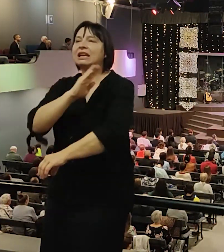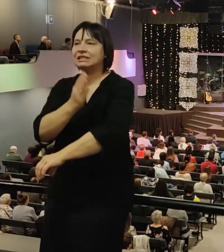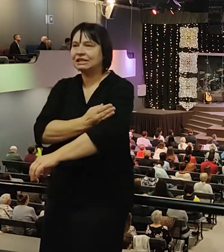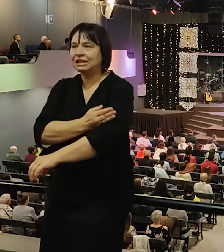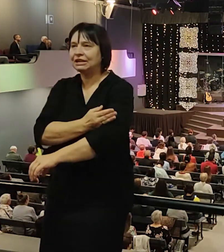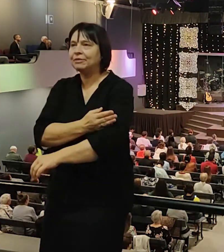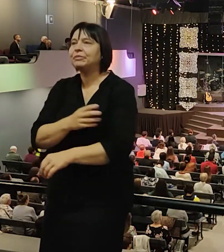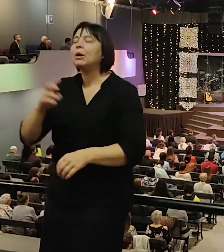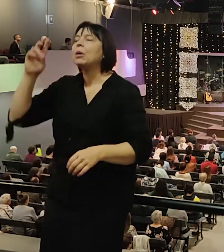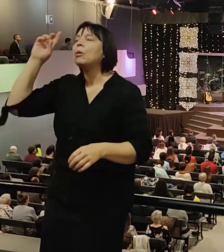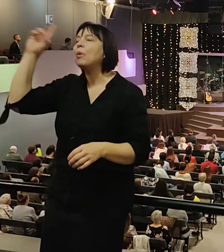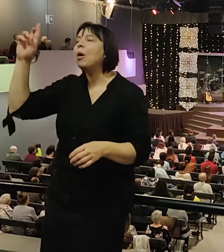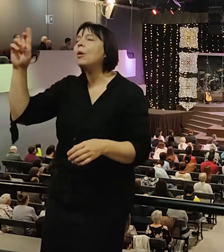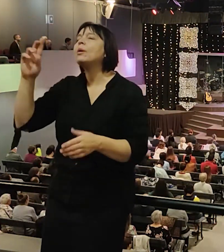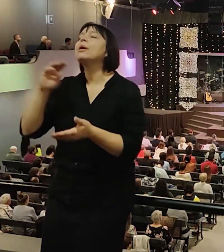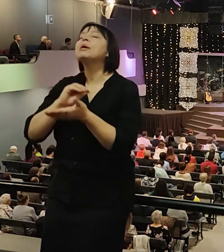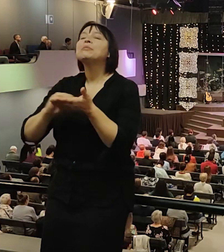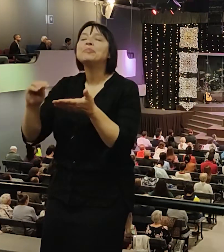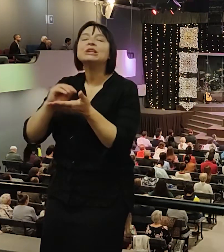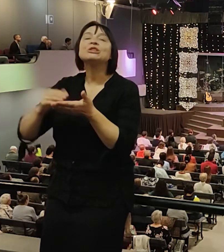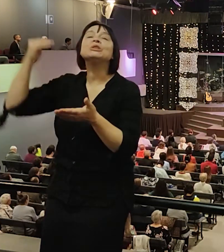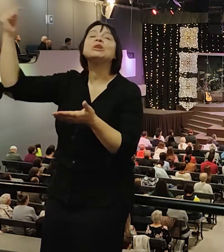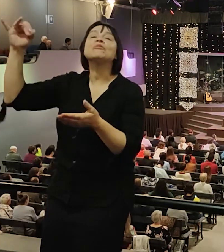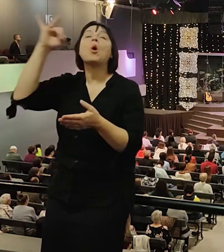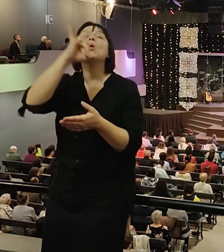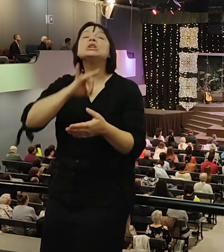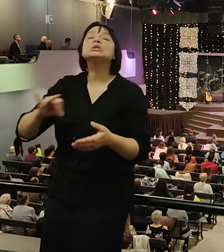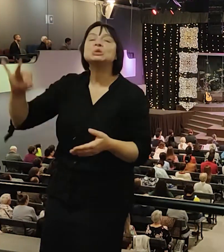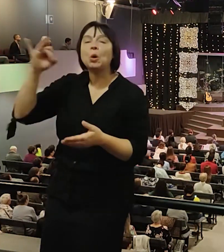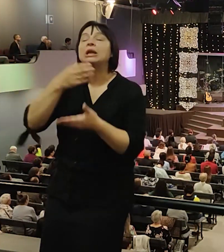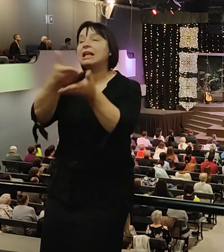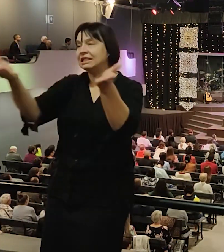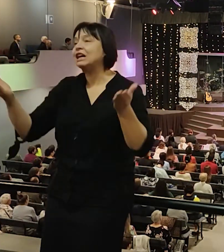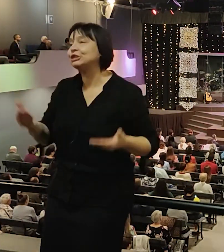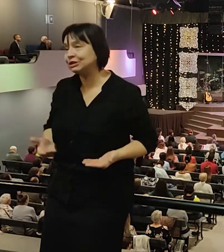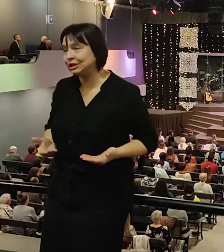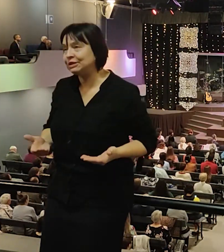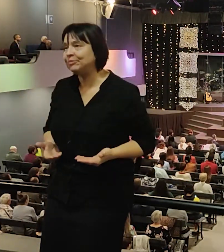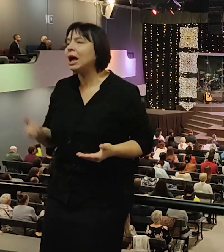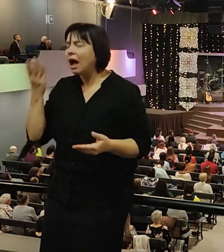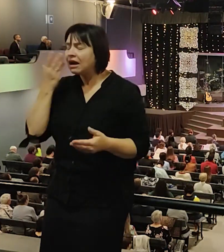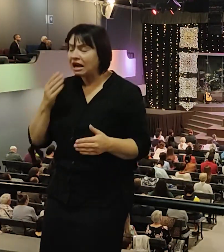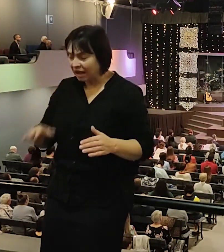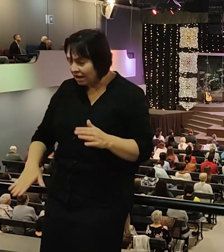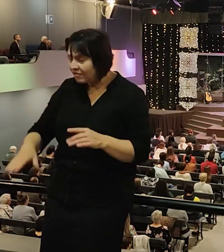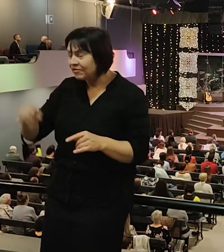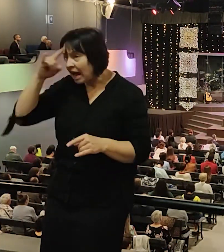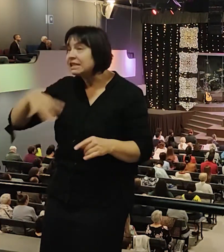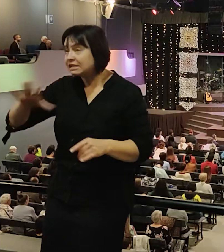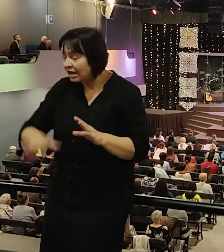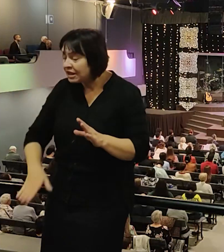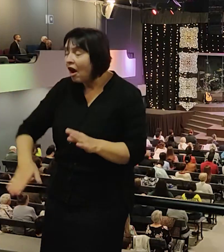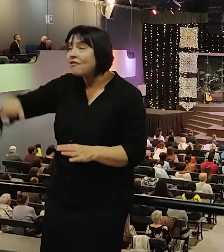Бог пишет с нами свою историю, нашу историю в нашей жизни. Поэтому, когда я вырос в Казахстане, я себе